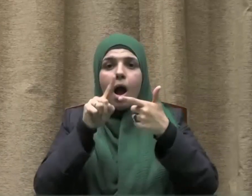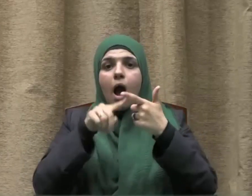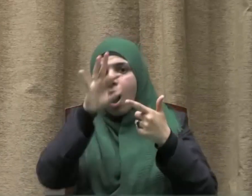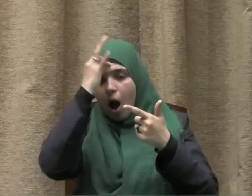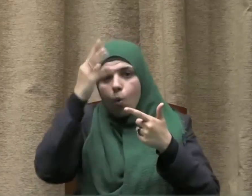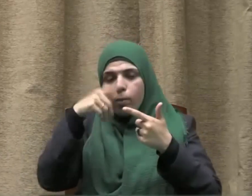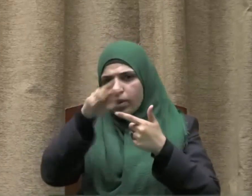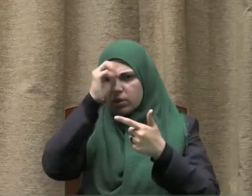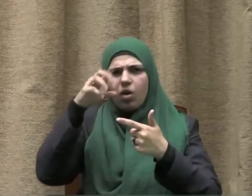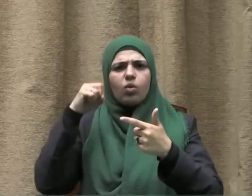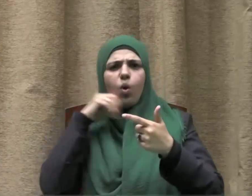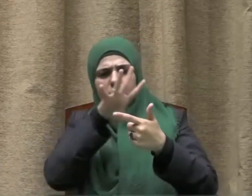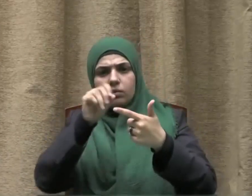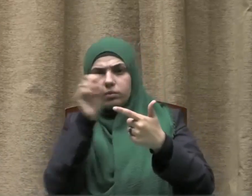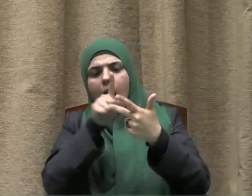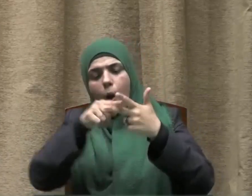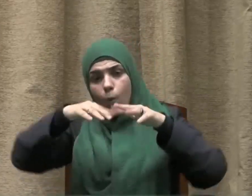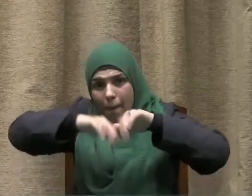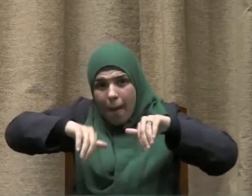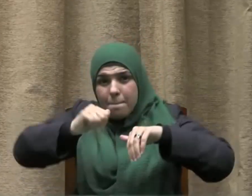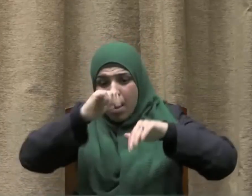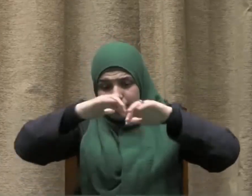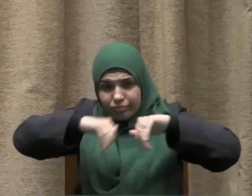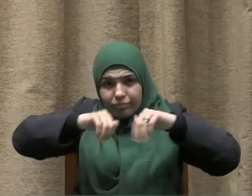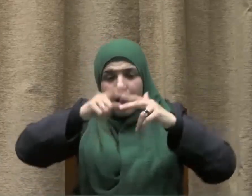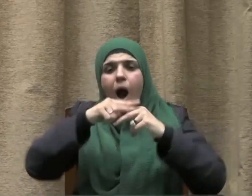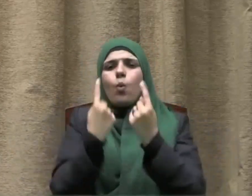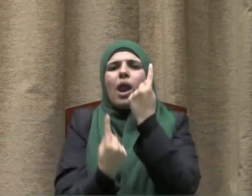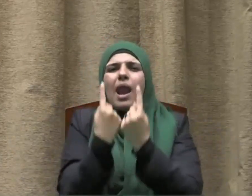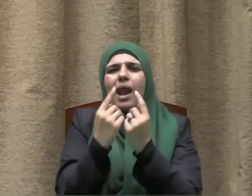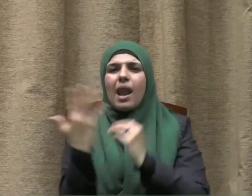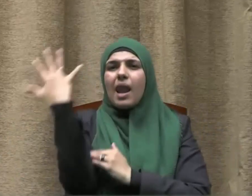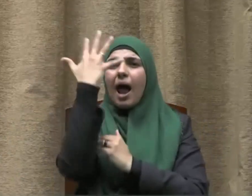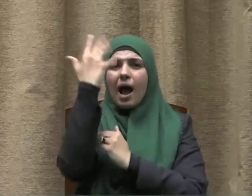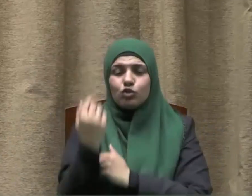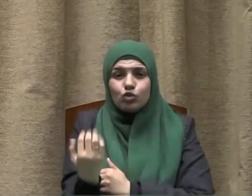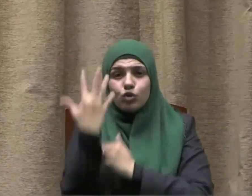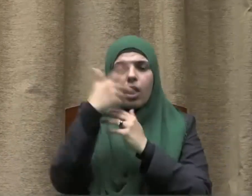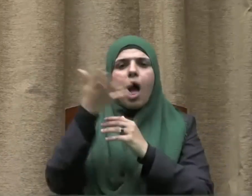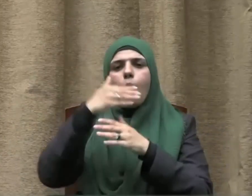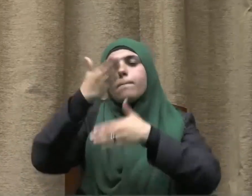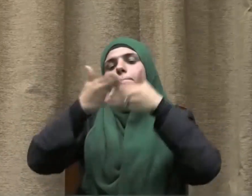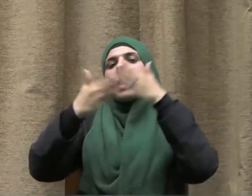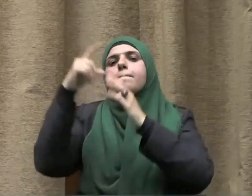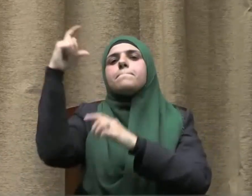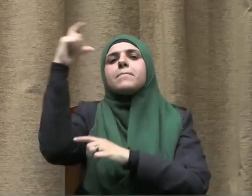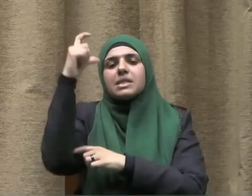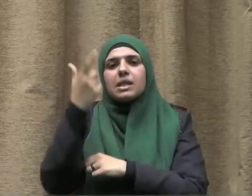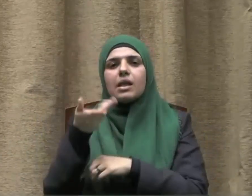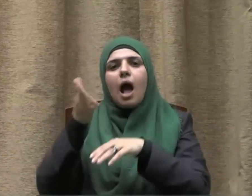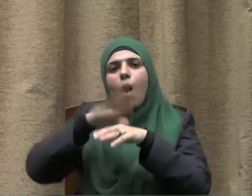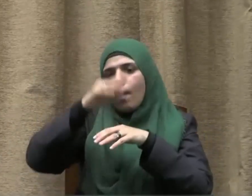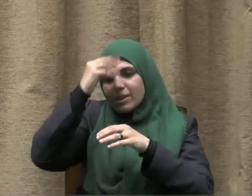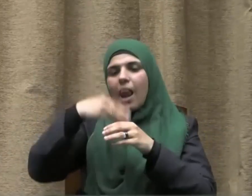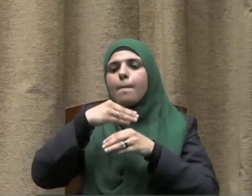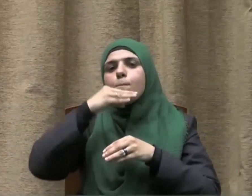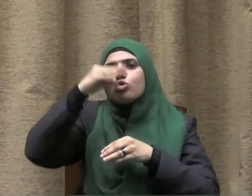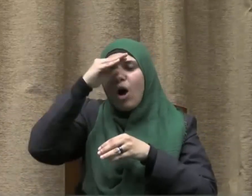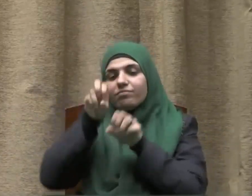كرى نهرا أو حفر بئرا أو غرس نخلا أو بنى مسجدا أو ورث مصحفا